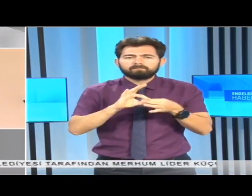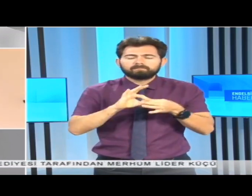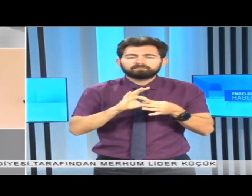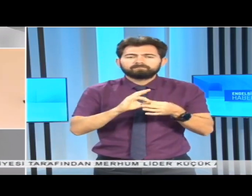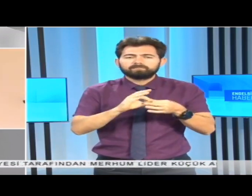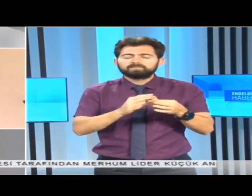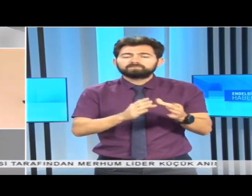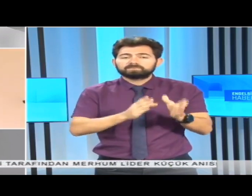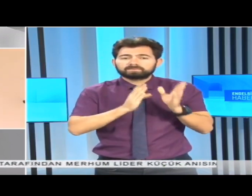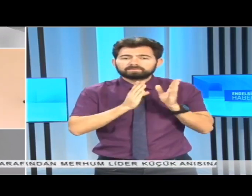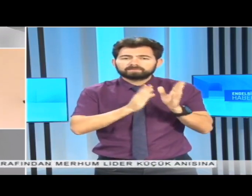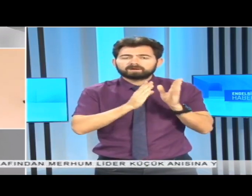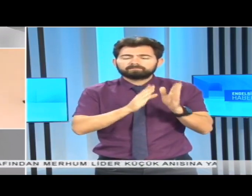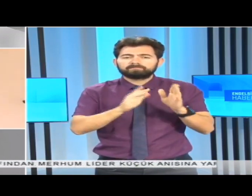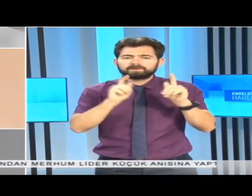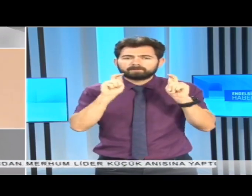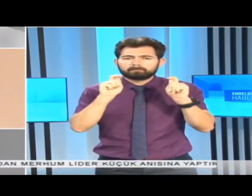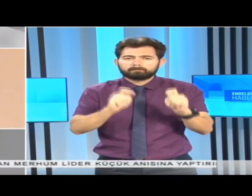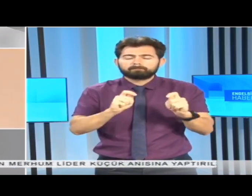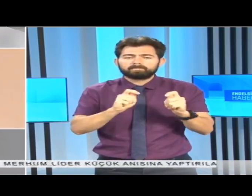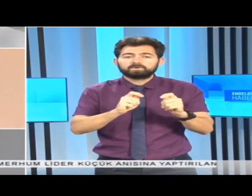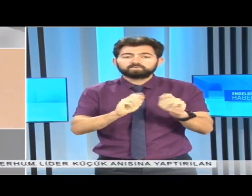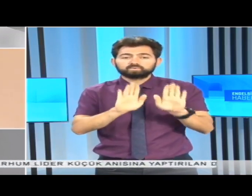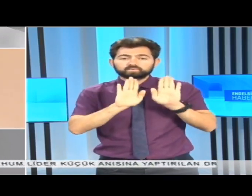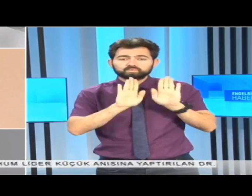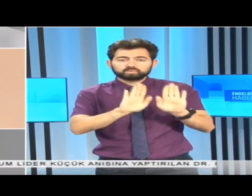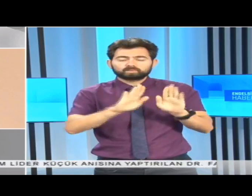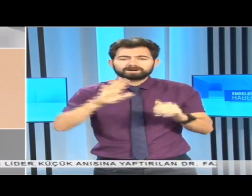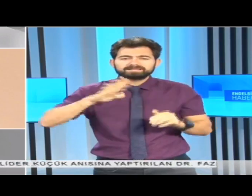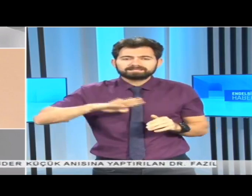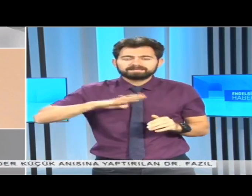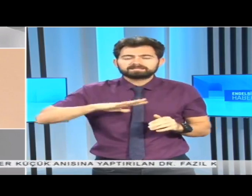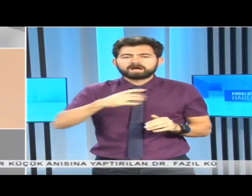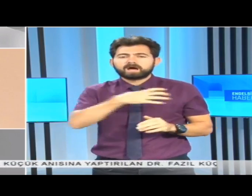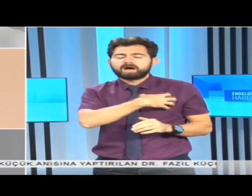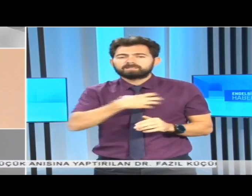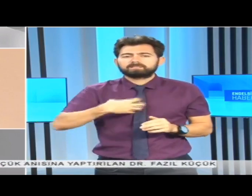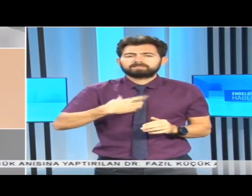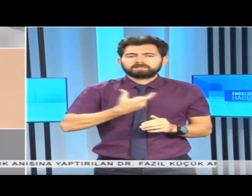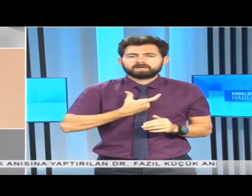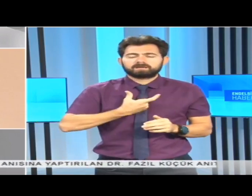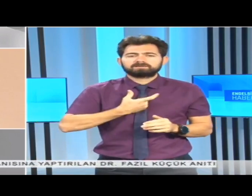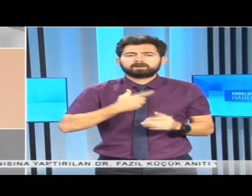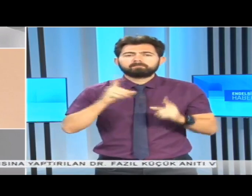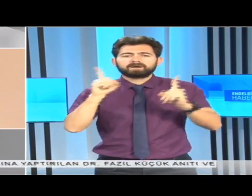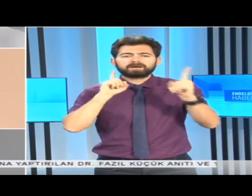yürütmeyi durdurma talebi Anayasa Mahkemesi'nde görüşüldü.